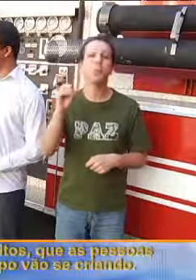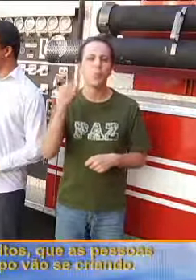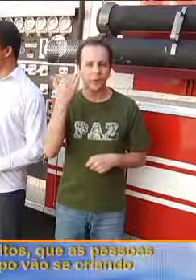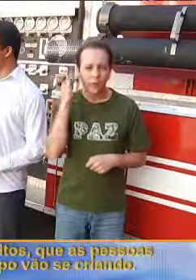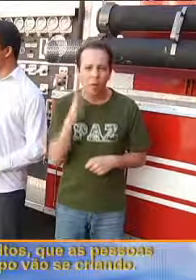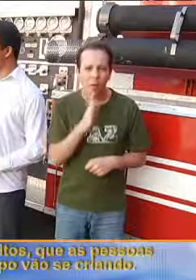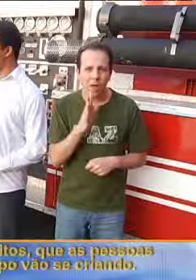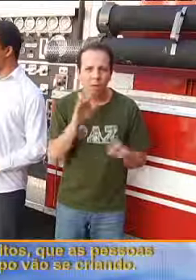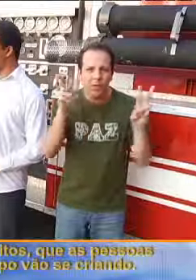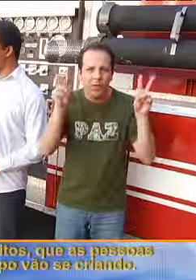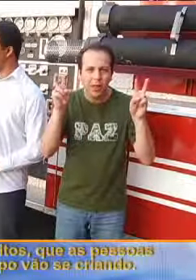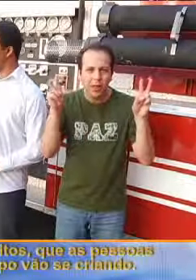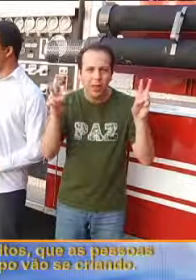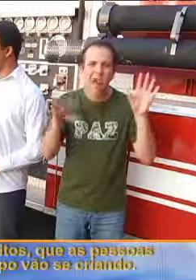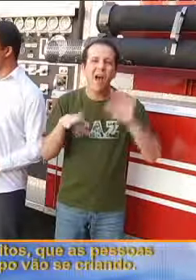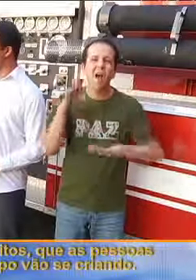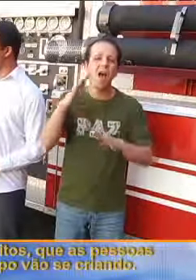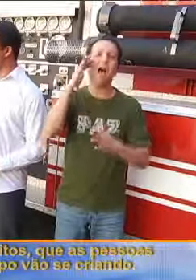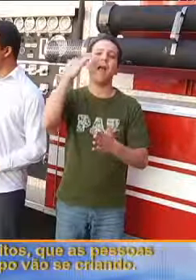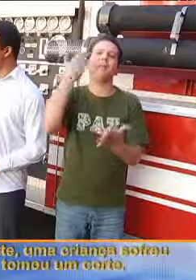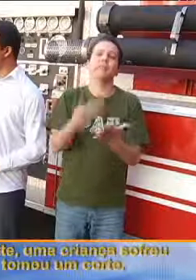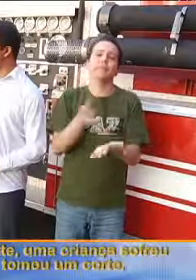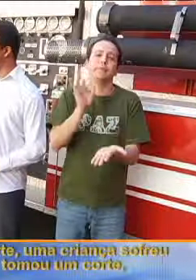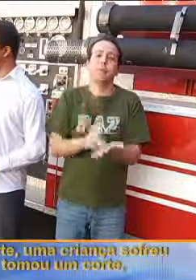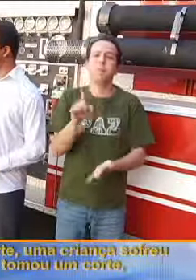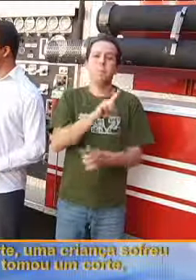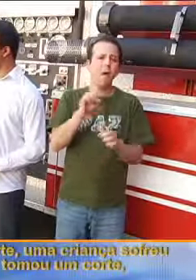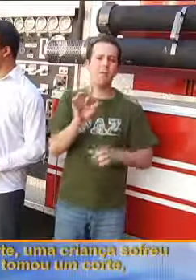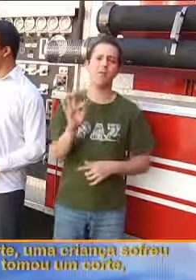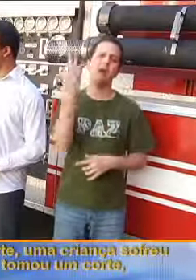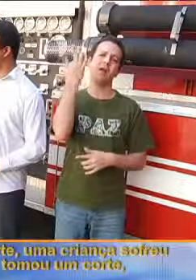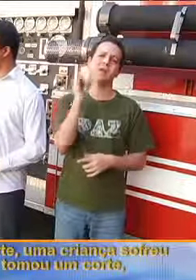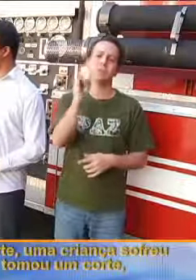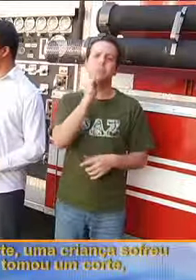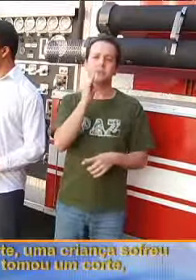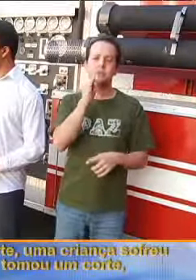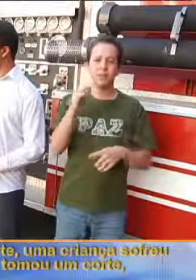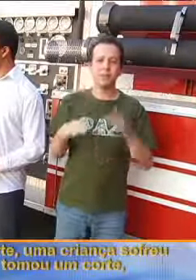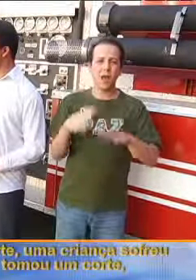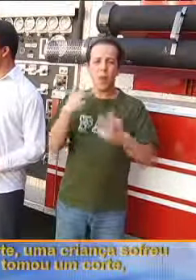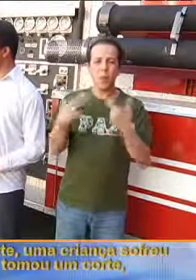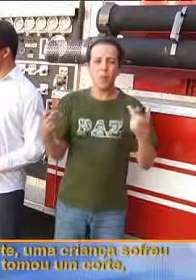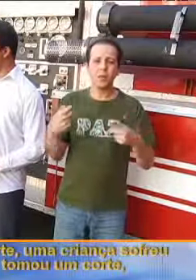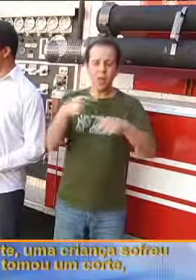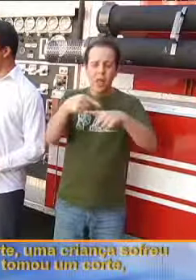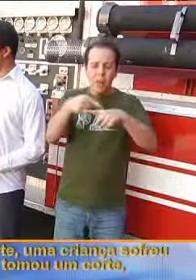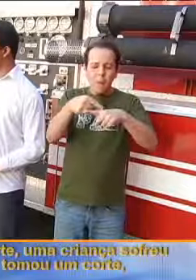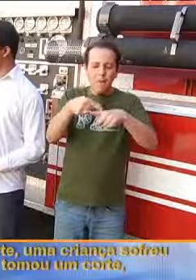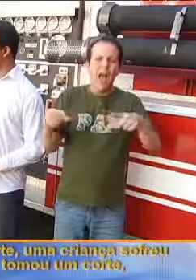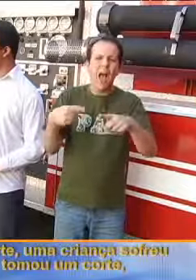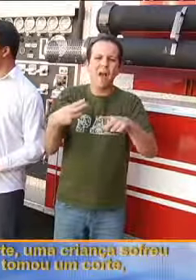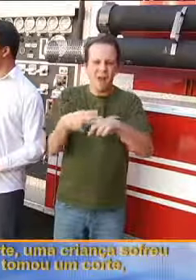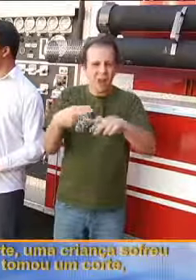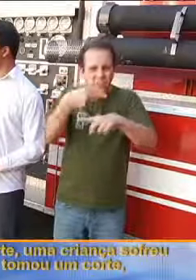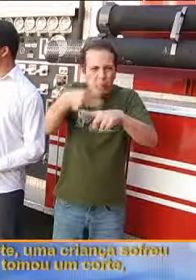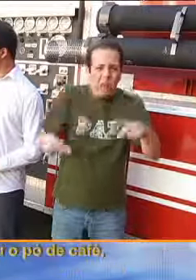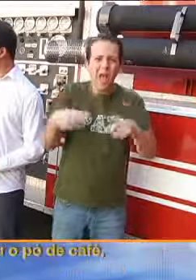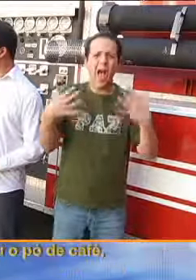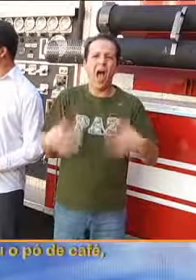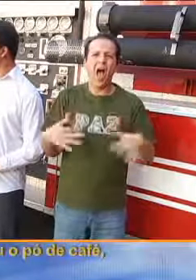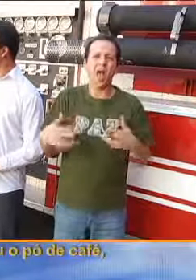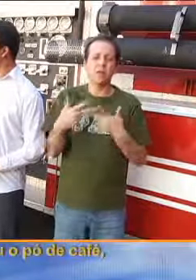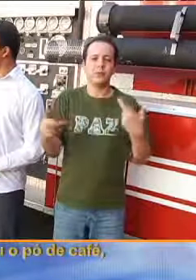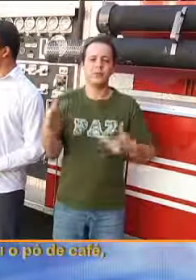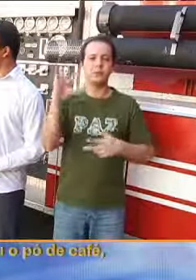ao longo do tempo vão se criando. Por exemplo, um corte, uma criança sofreu um acidente e tomou um